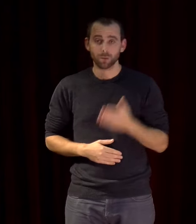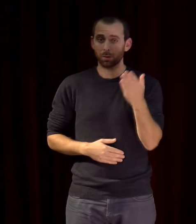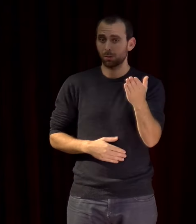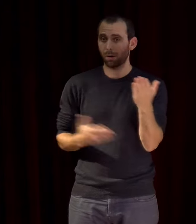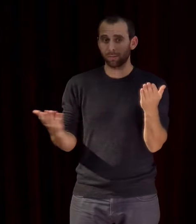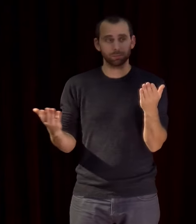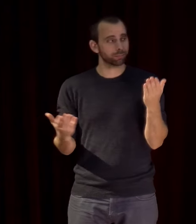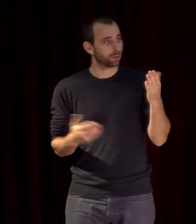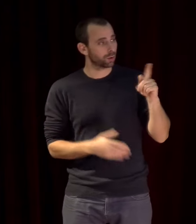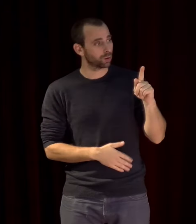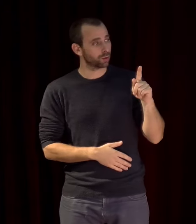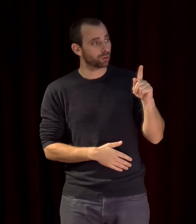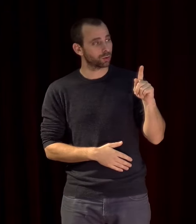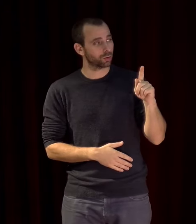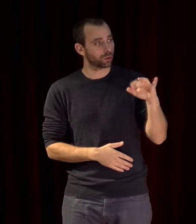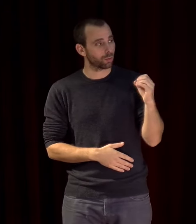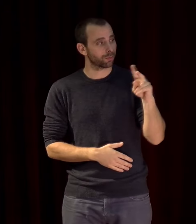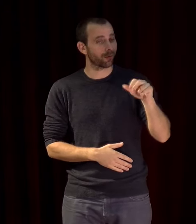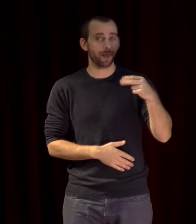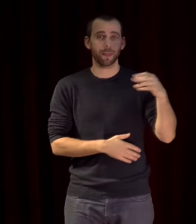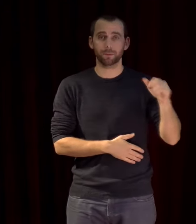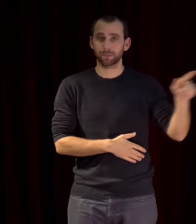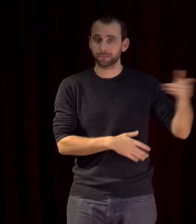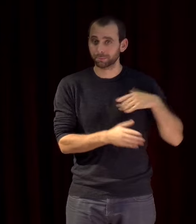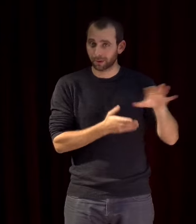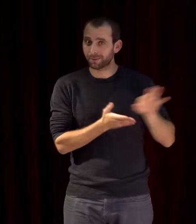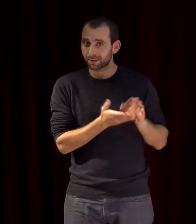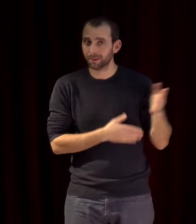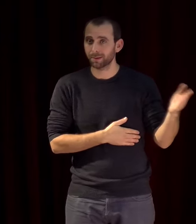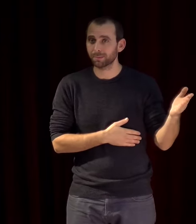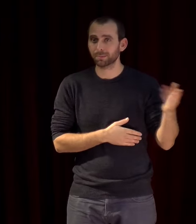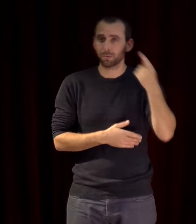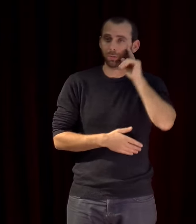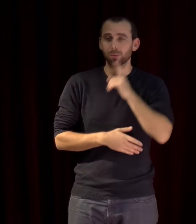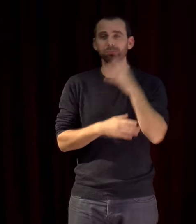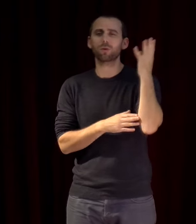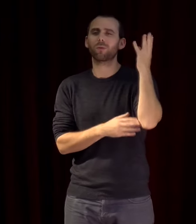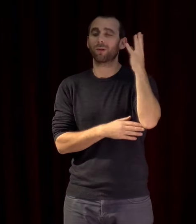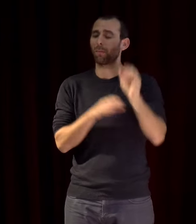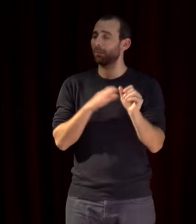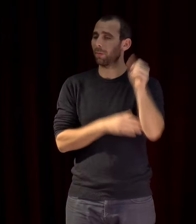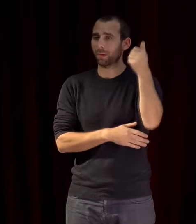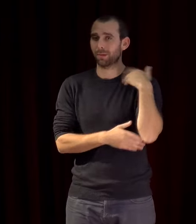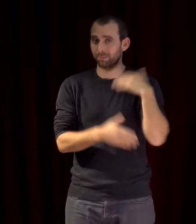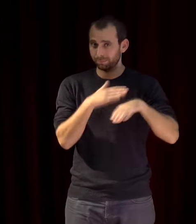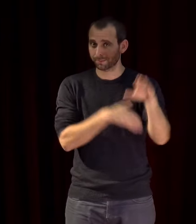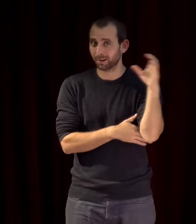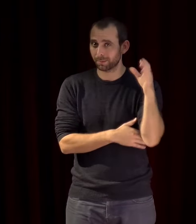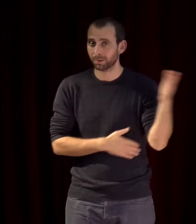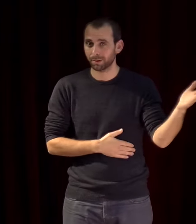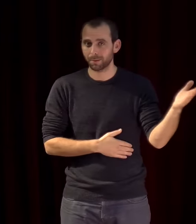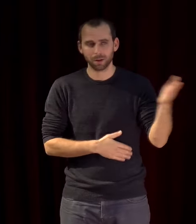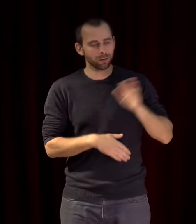Giovanna Tanzarella était invitée à donner la conférence inaugurale à Casablanca. en fait, ça nous a